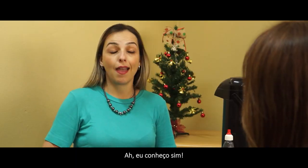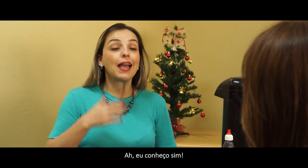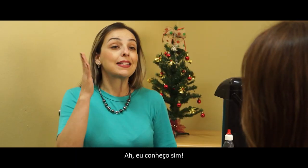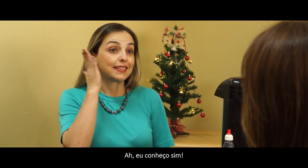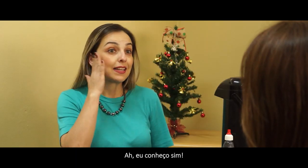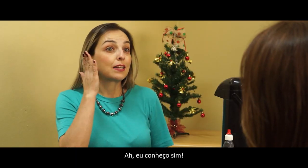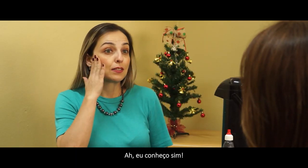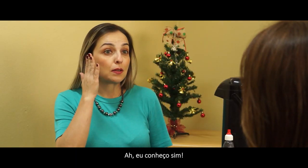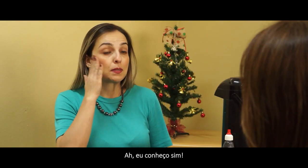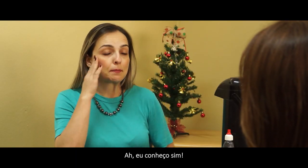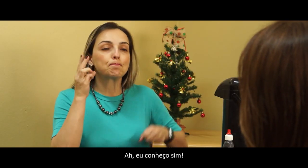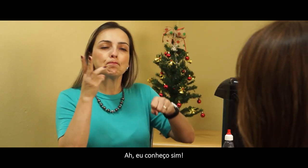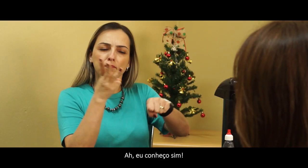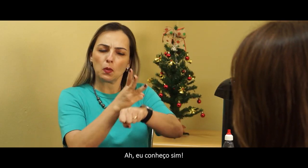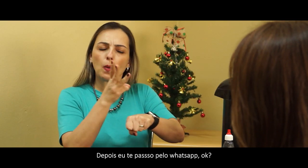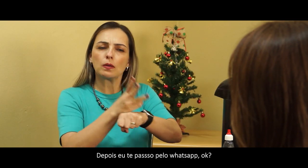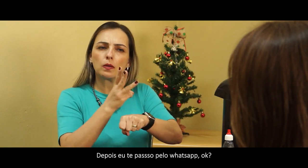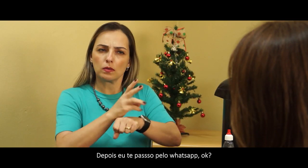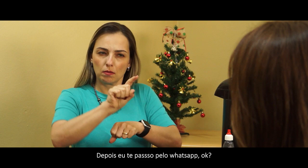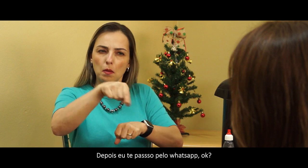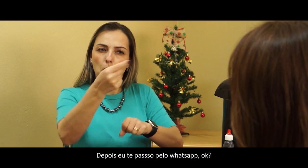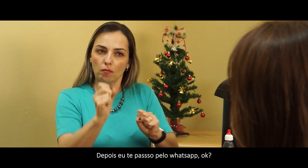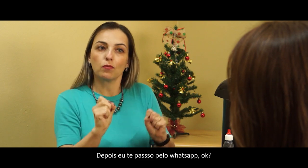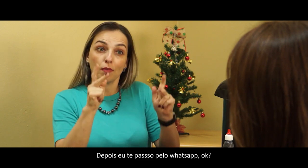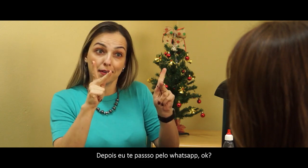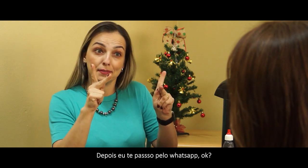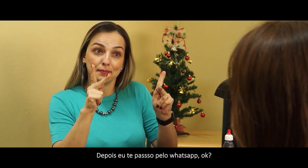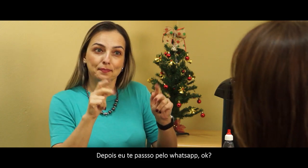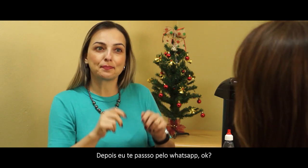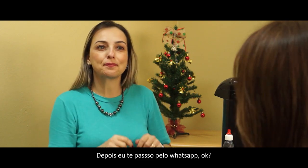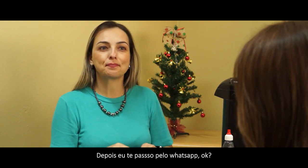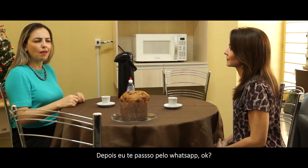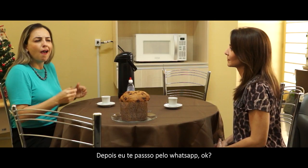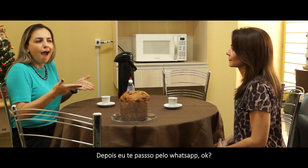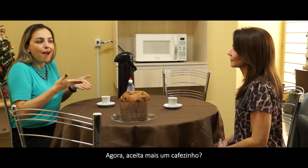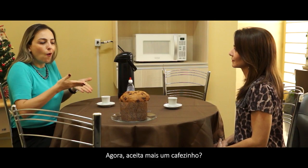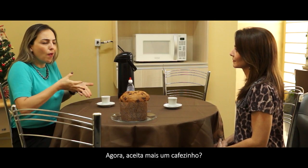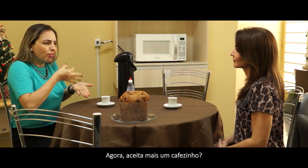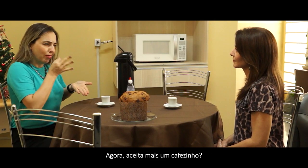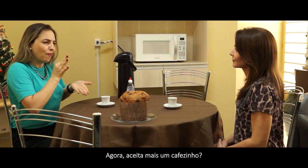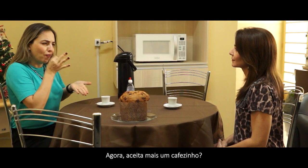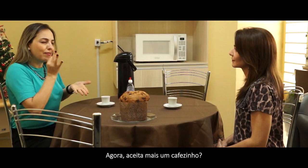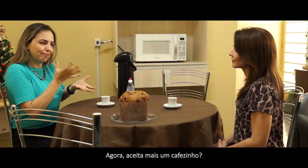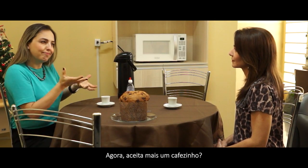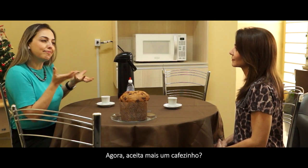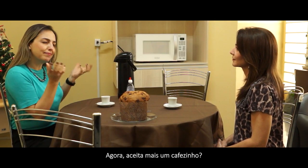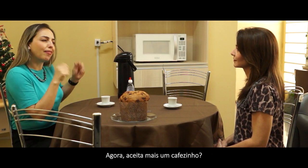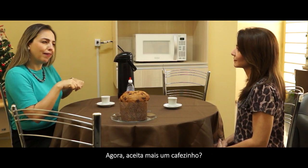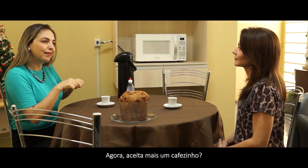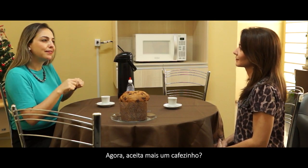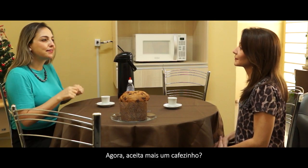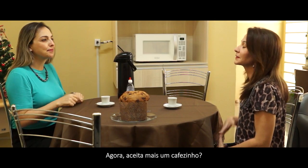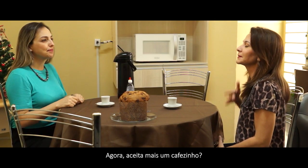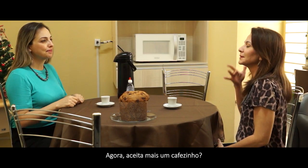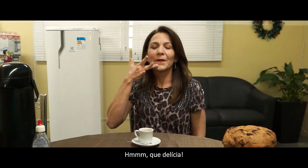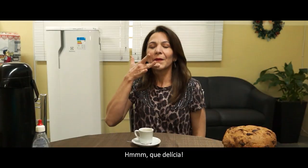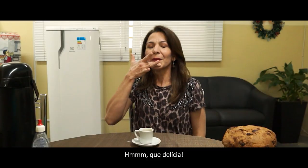Ah, eu conheço sim. Depois eu te passo pelo WhatsApp, ok? Agora, aceita mais um cafezinho? Hum,